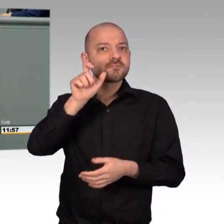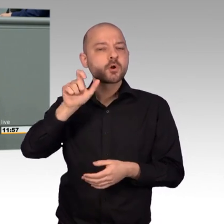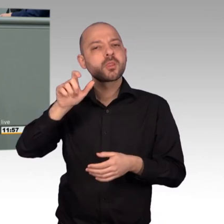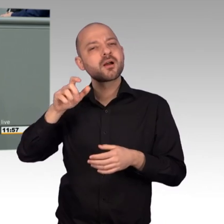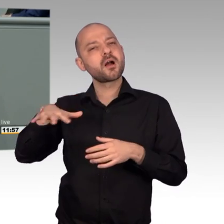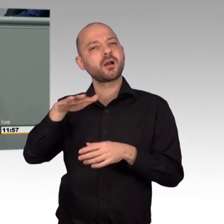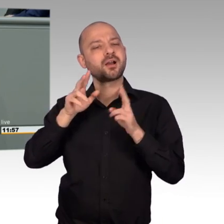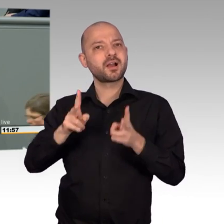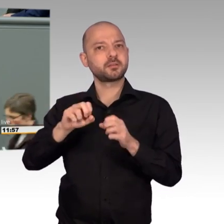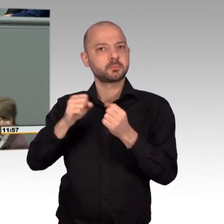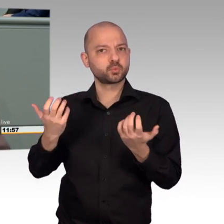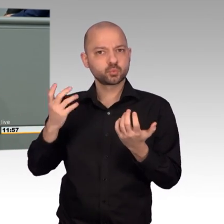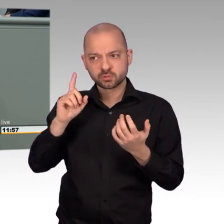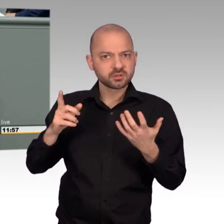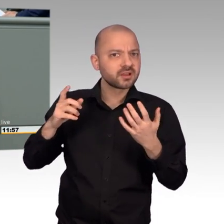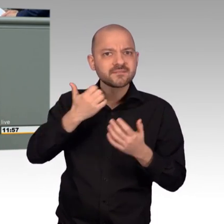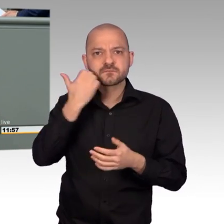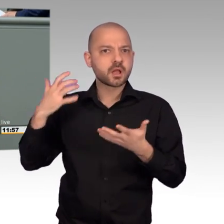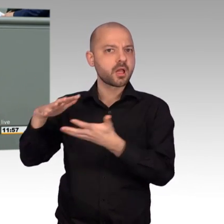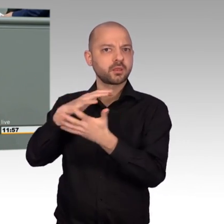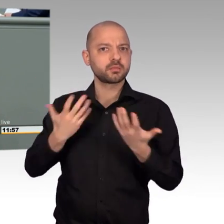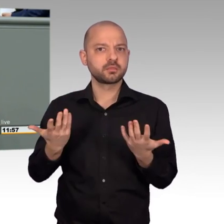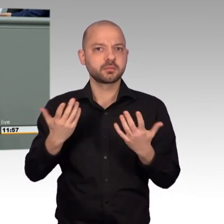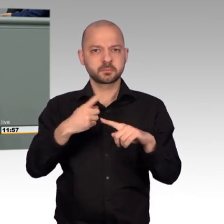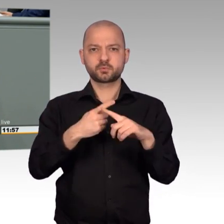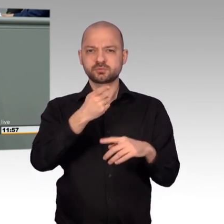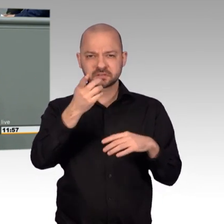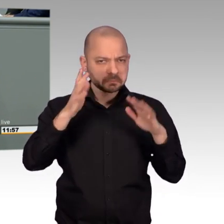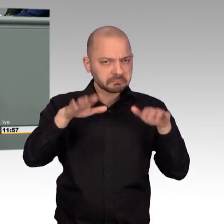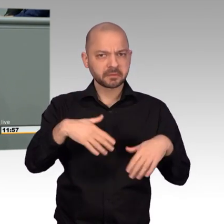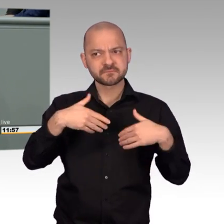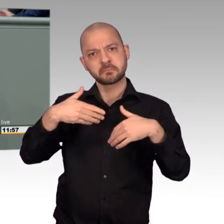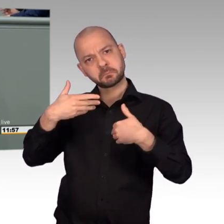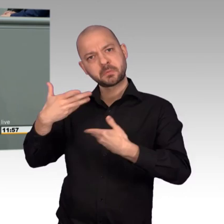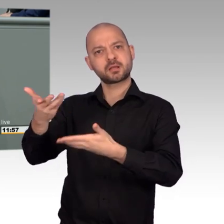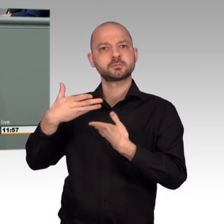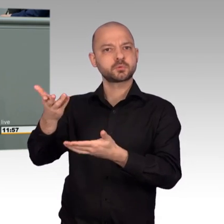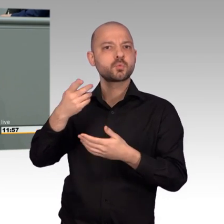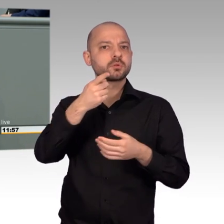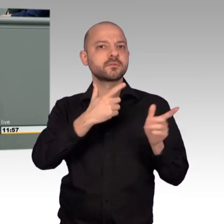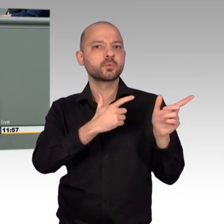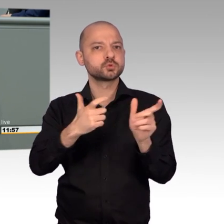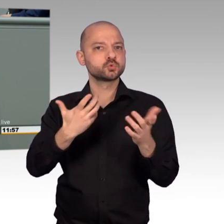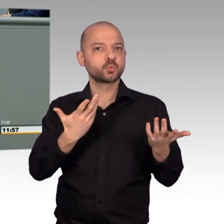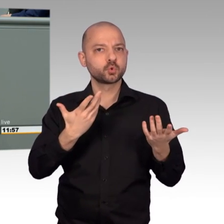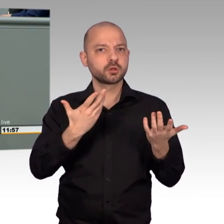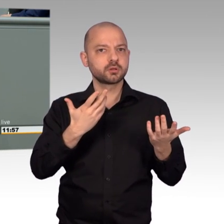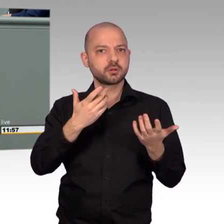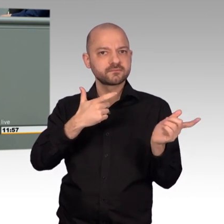ermöglicht, in der Türkei eine Panzerfabrik aufzubauen. Und ich muss sagen, schließen Sie diese Gesetzeslücke und beenden Sie die Rüstungsexporte in die